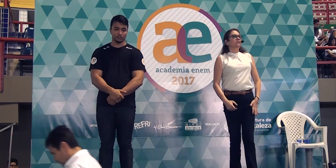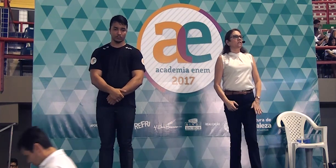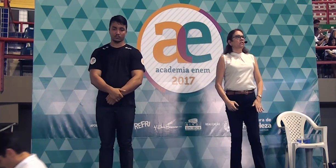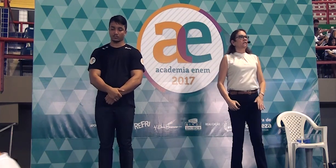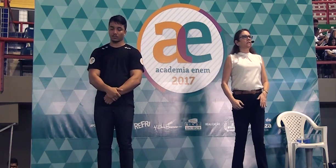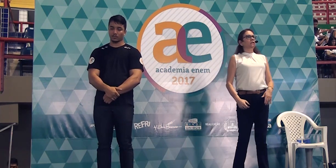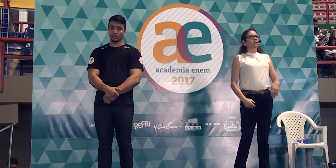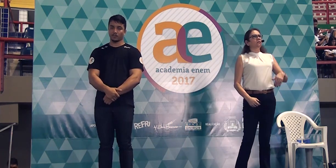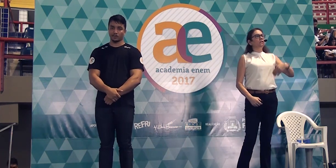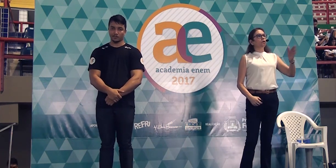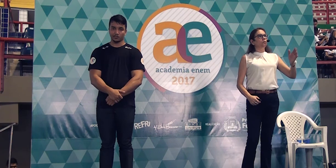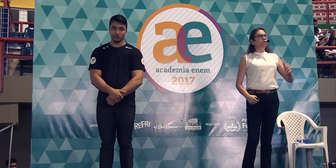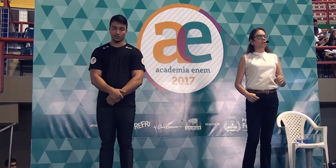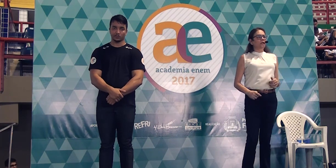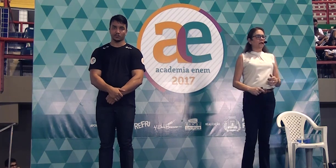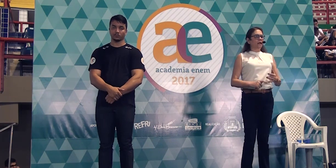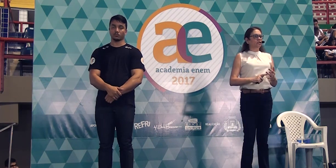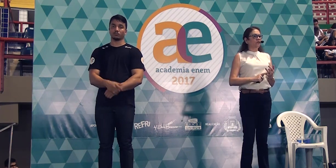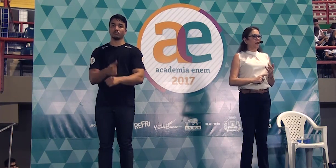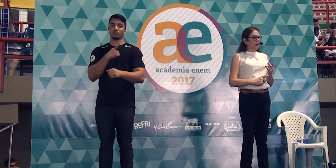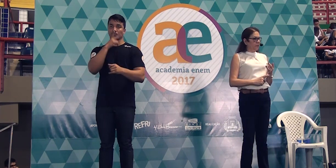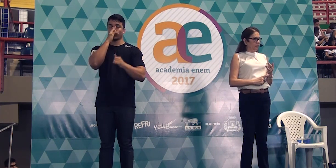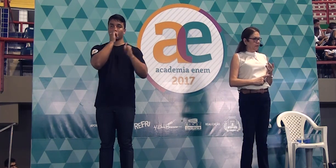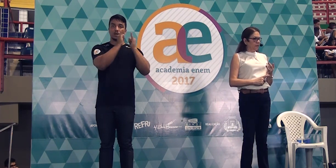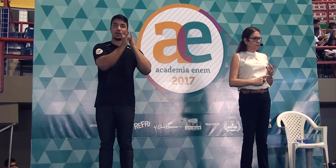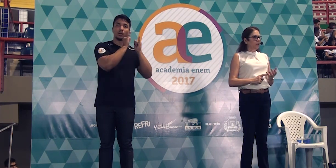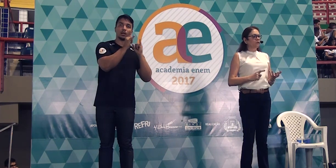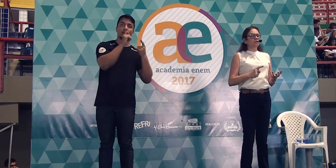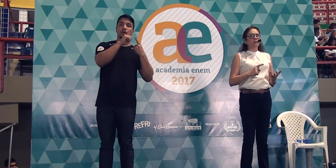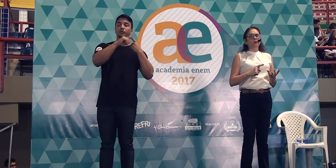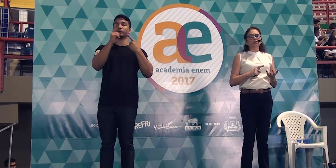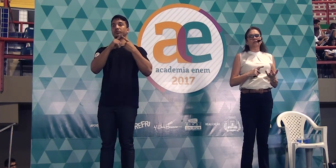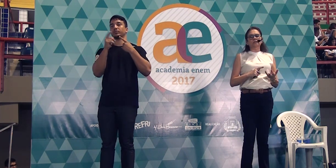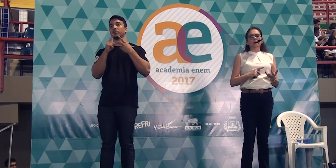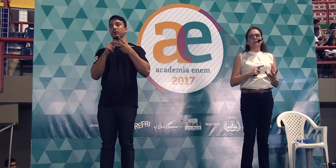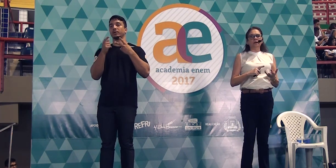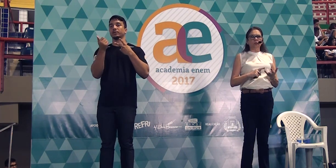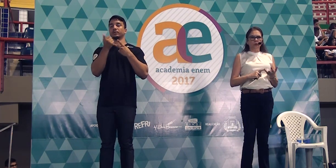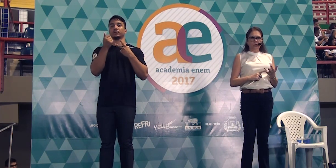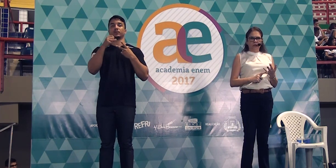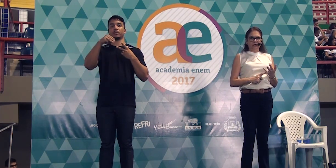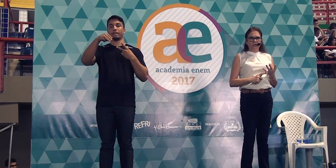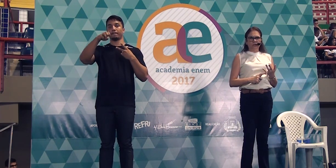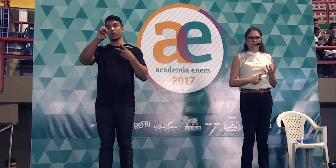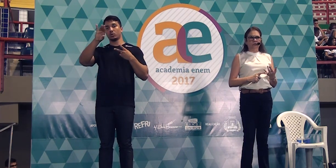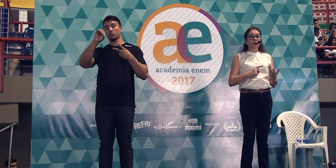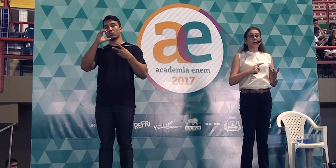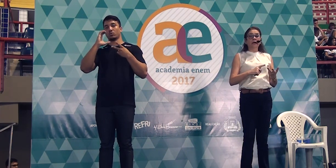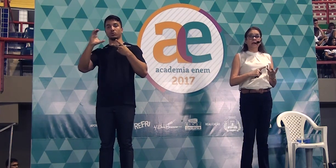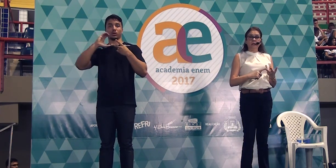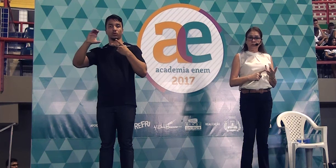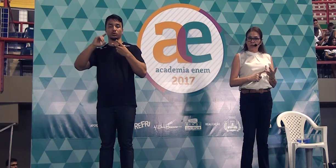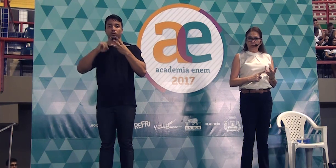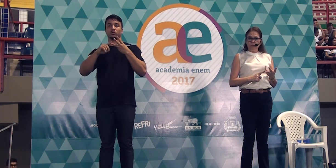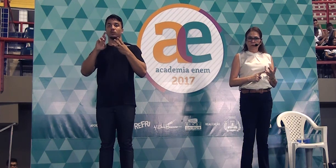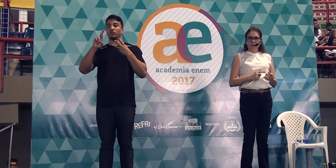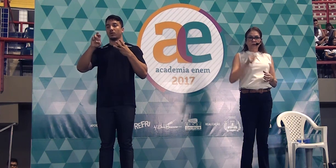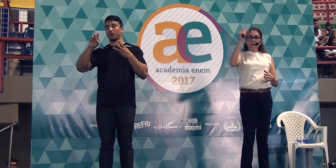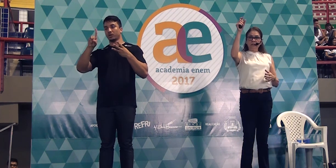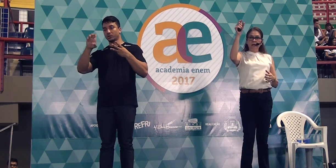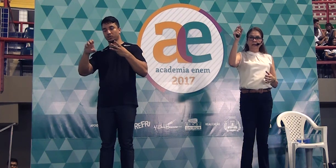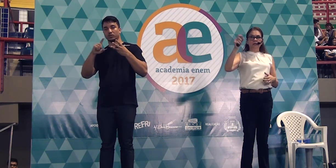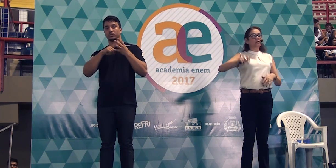você diz assim, sinônimo de internet, ferramenta, você pode dizer meio comunicativo, rede,